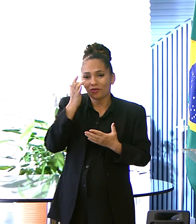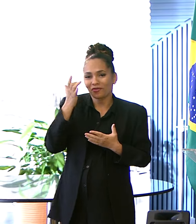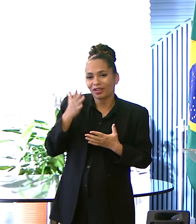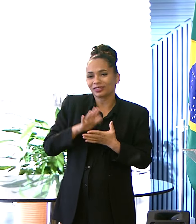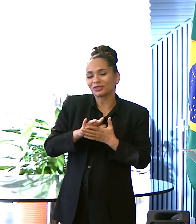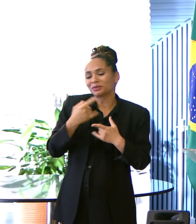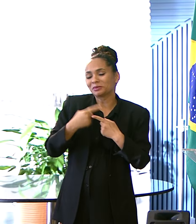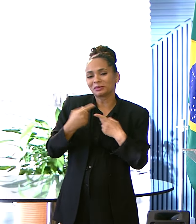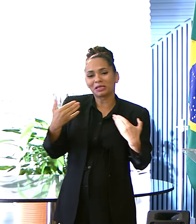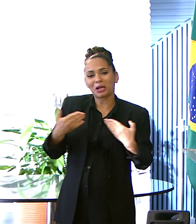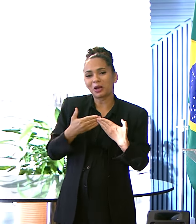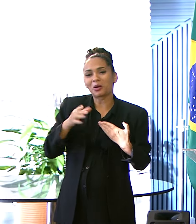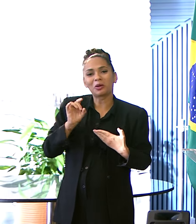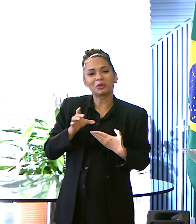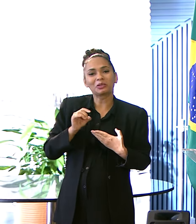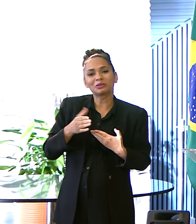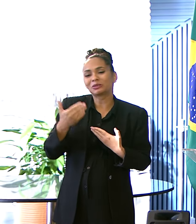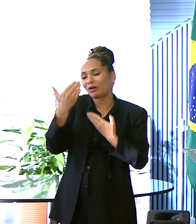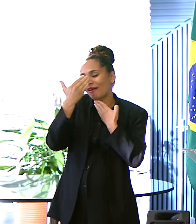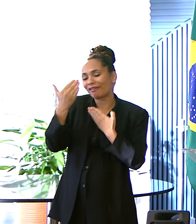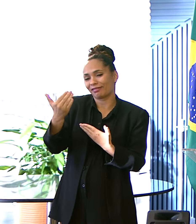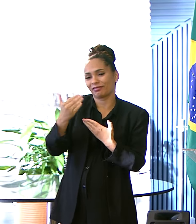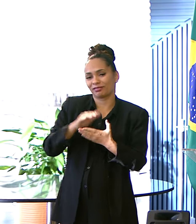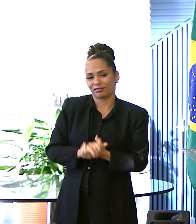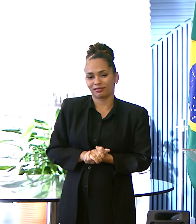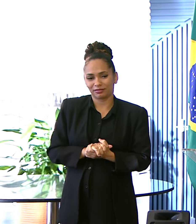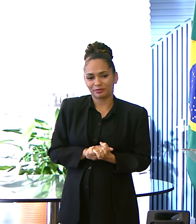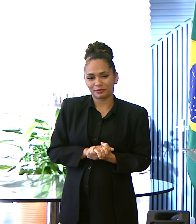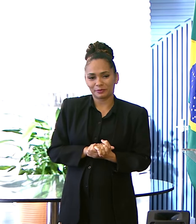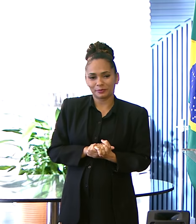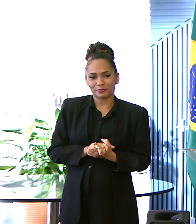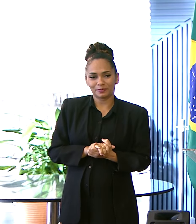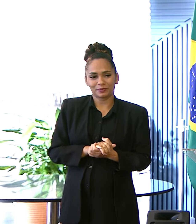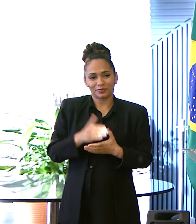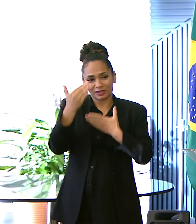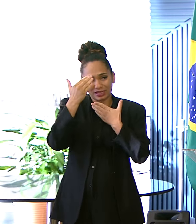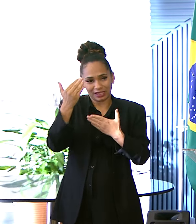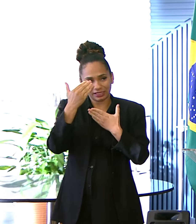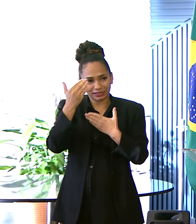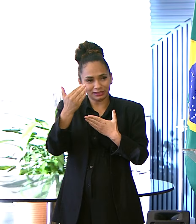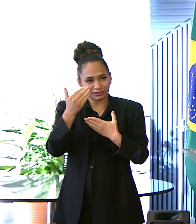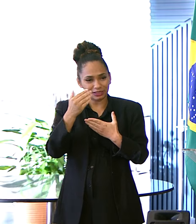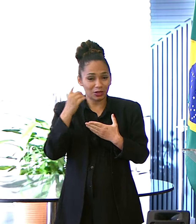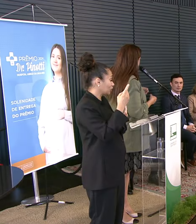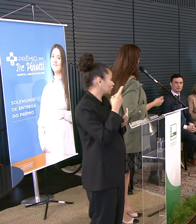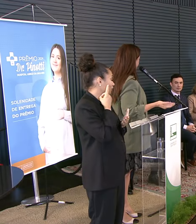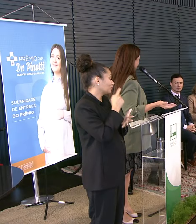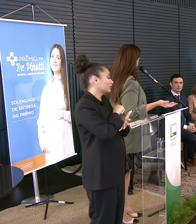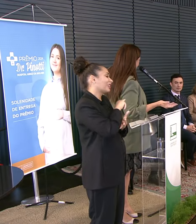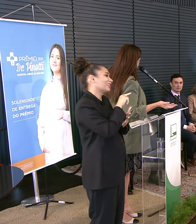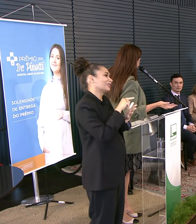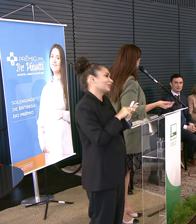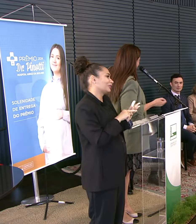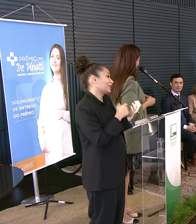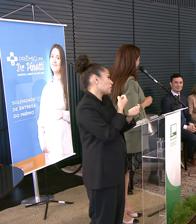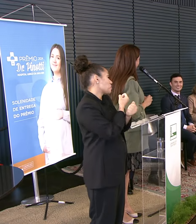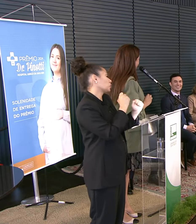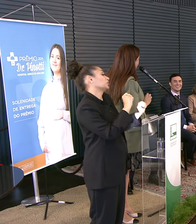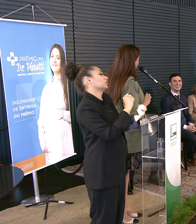Porque agora Eu só tenho Que agradecer Primeiro Agradecer Os deputados Não seria possível